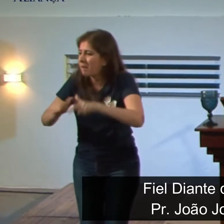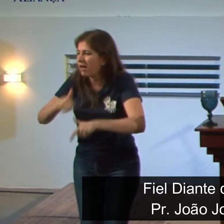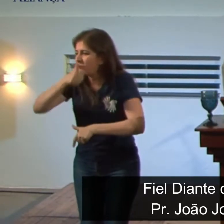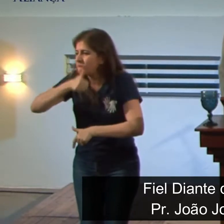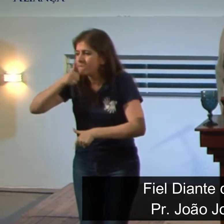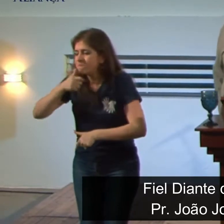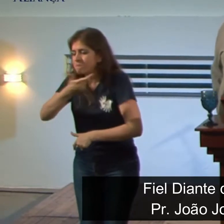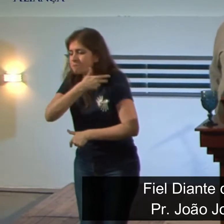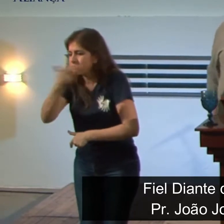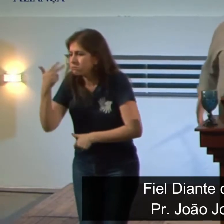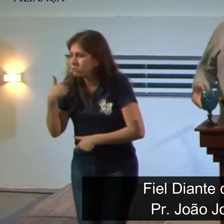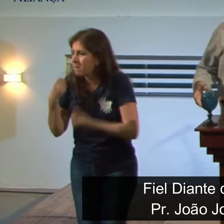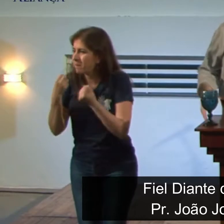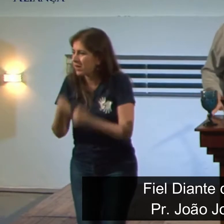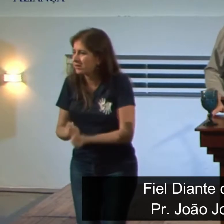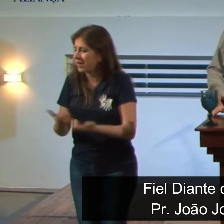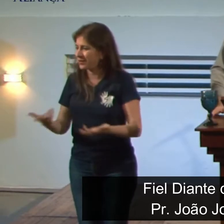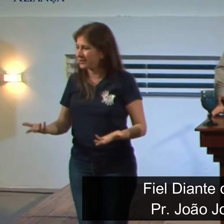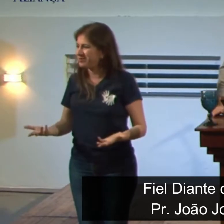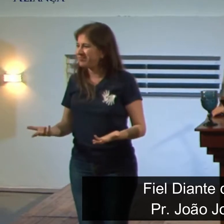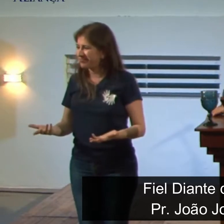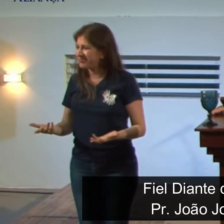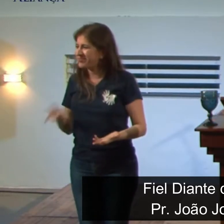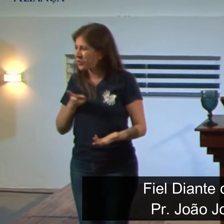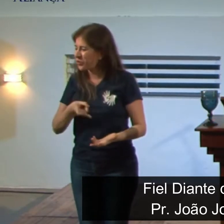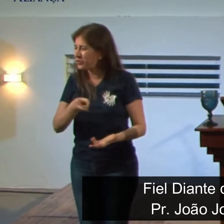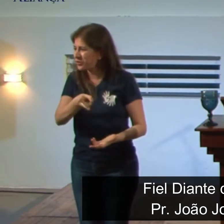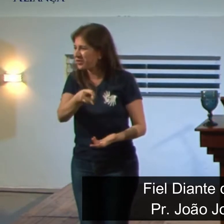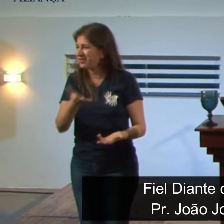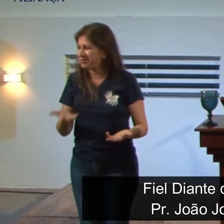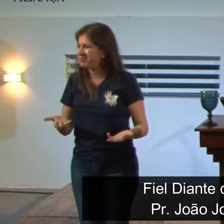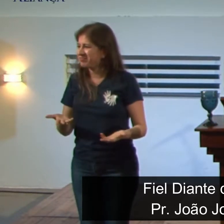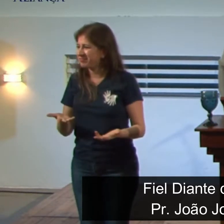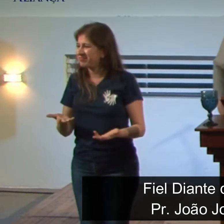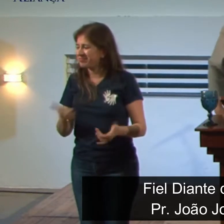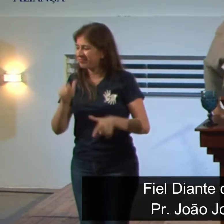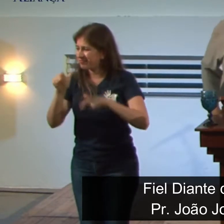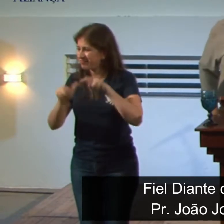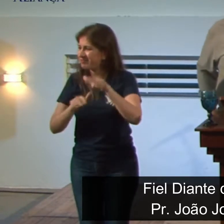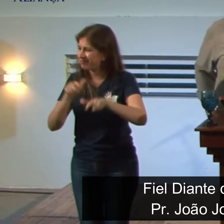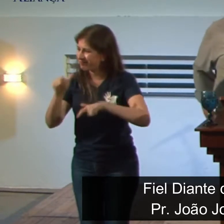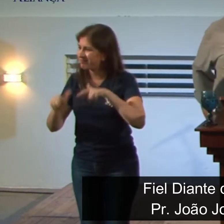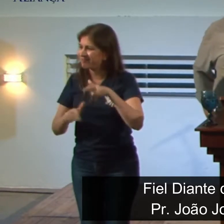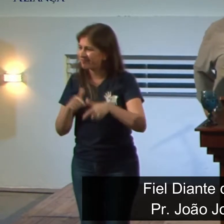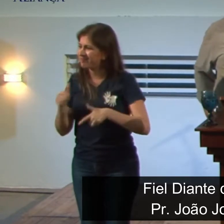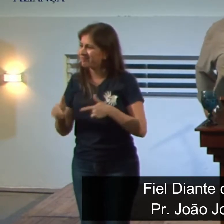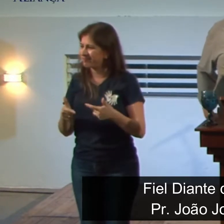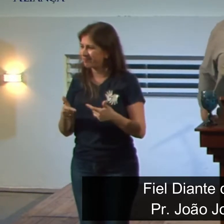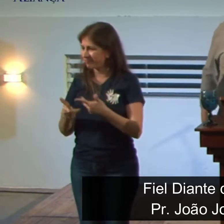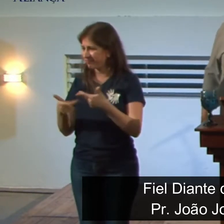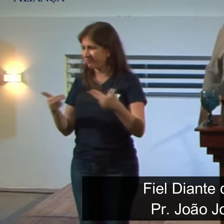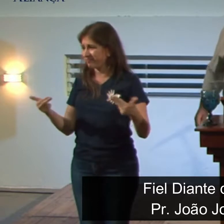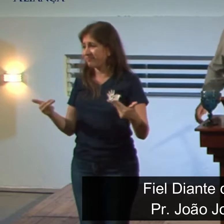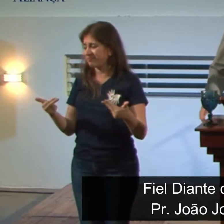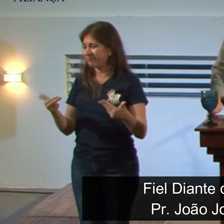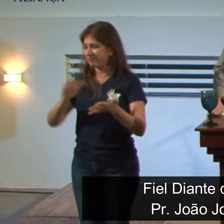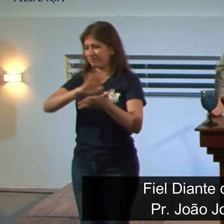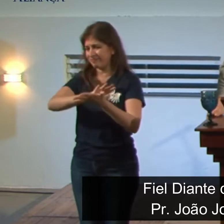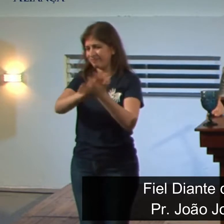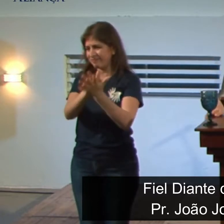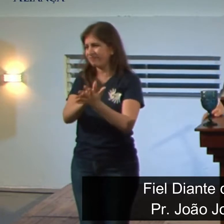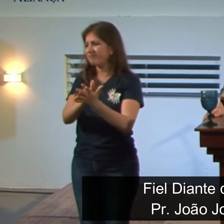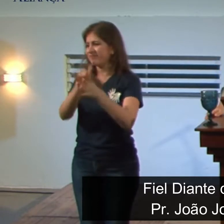pesado. Iam como escravos para as nações que tinham vencido,